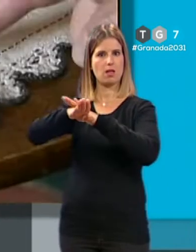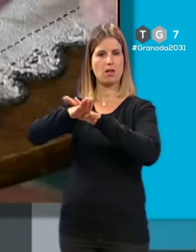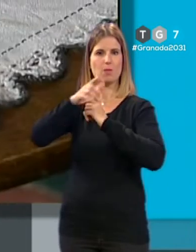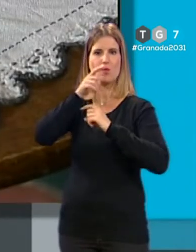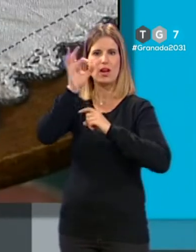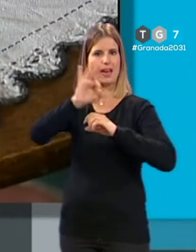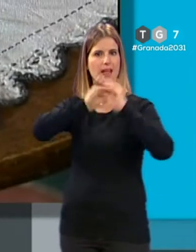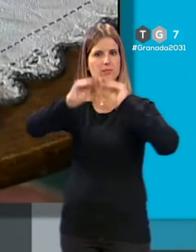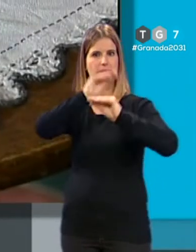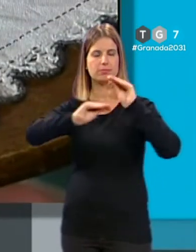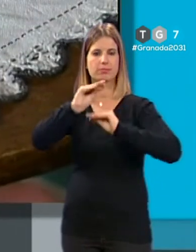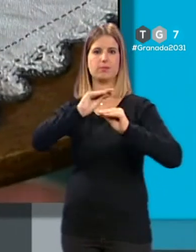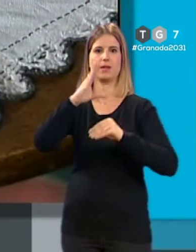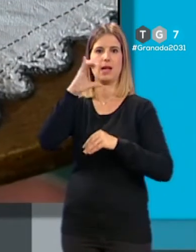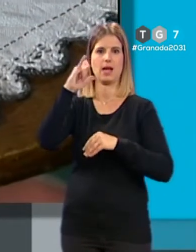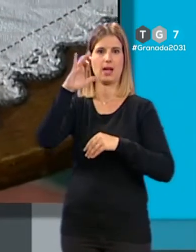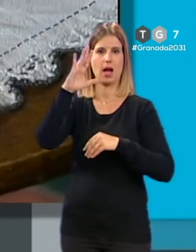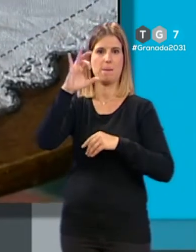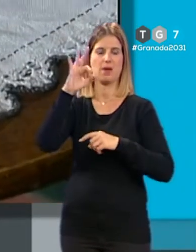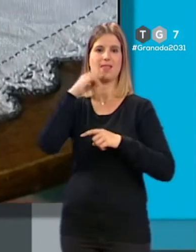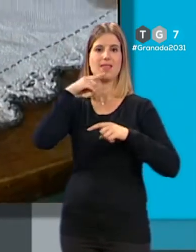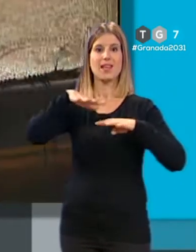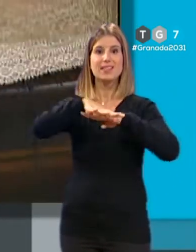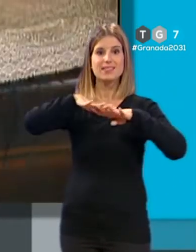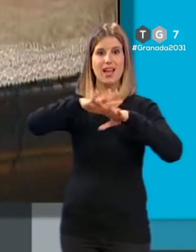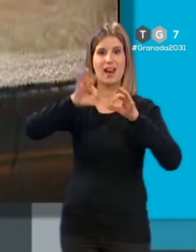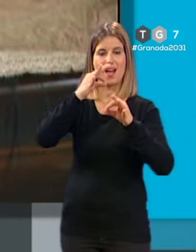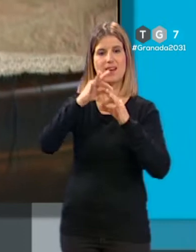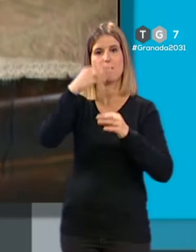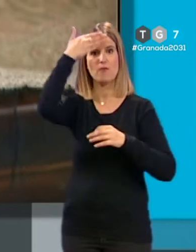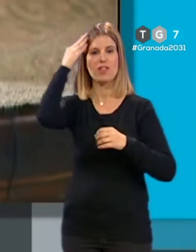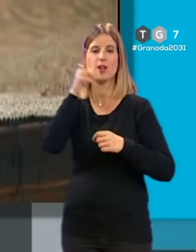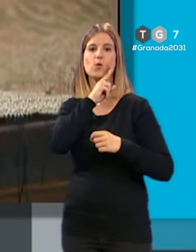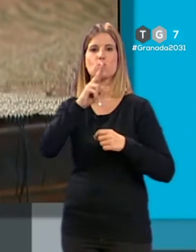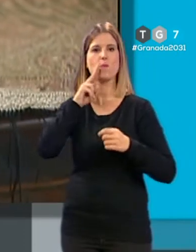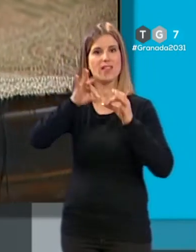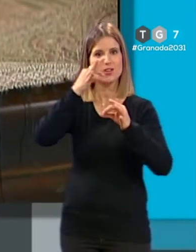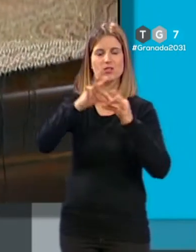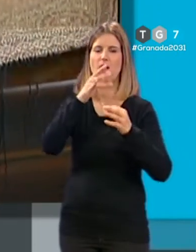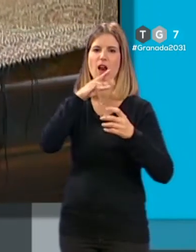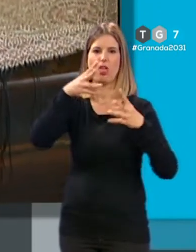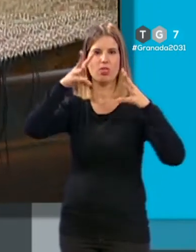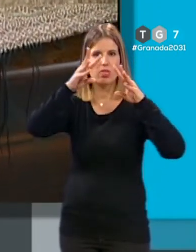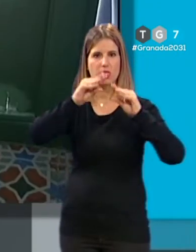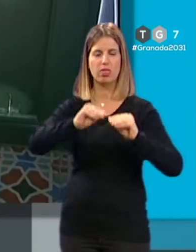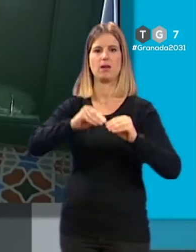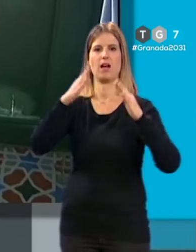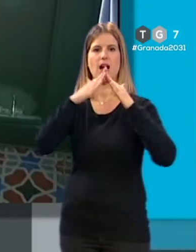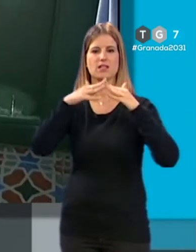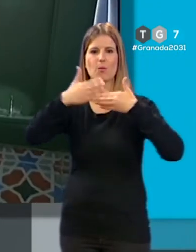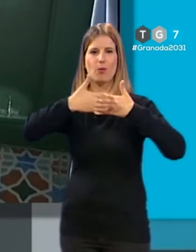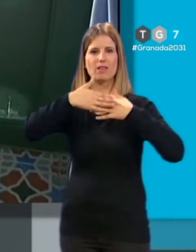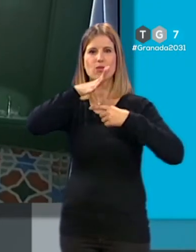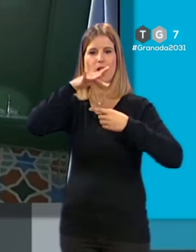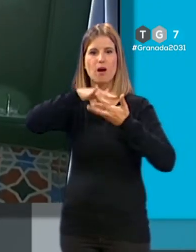restaurado. Cambrilla ha afirmado que los telares cosidos por la madre de Federico están deteriorados y que por las puertas de la casa entra agua cuando llueve,